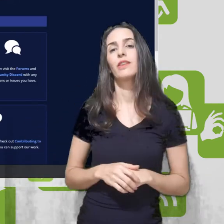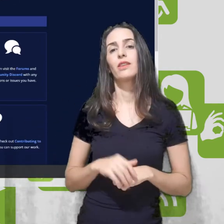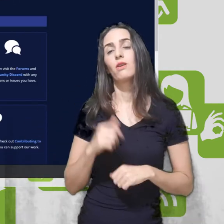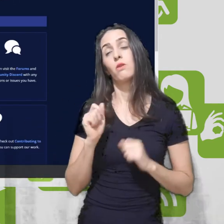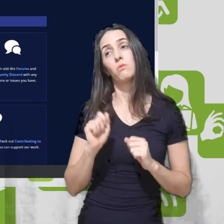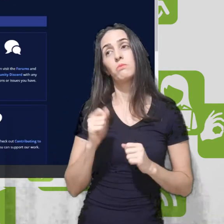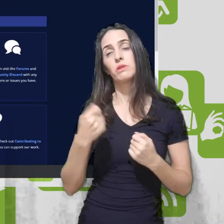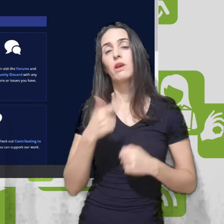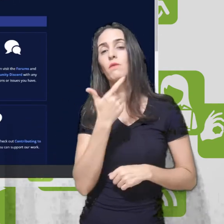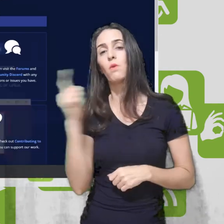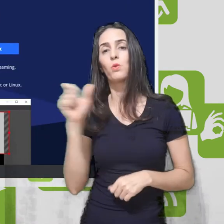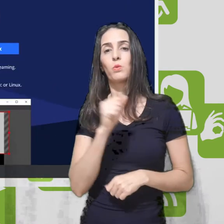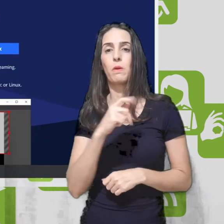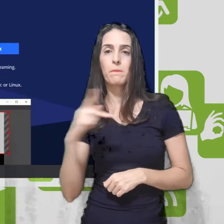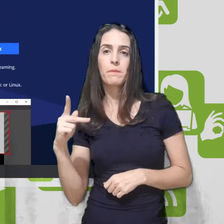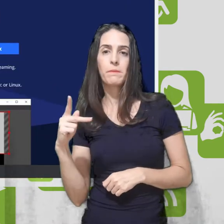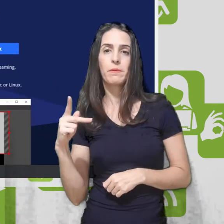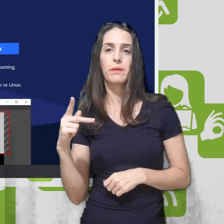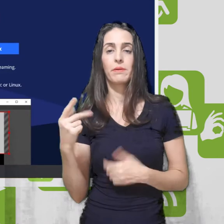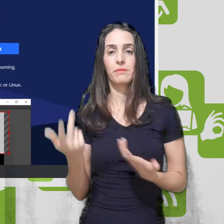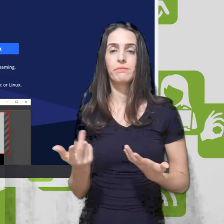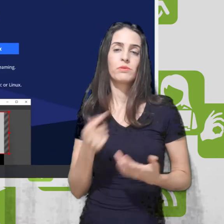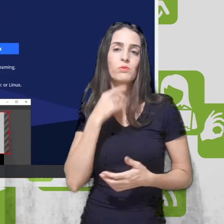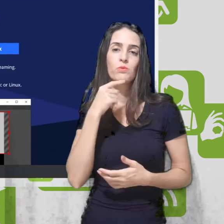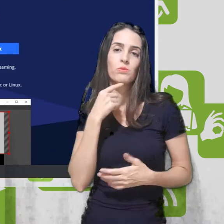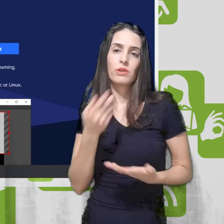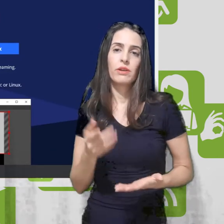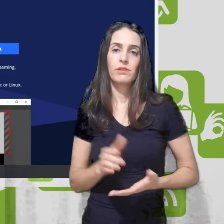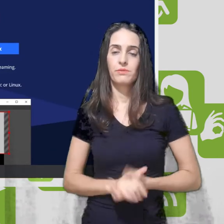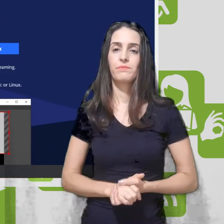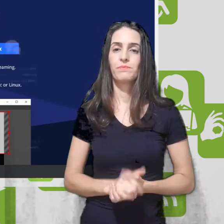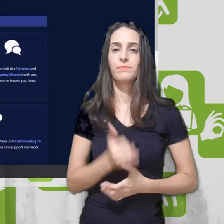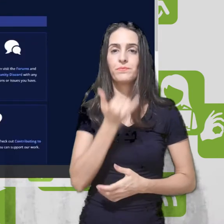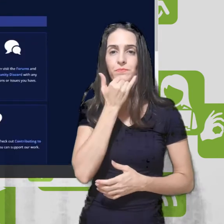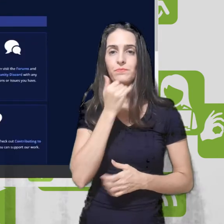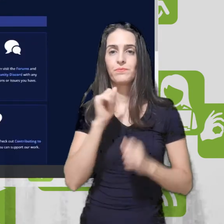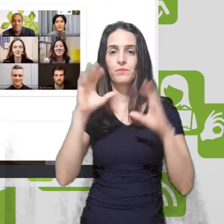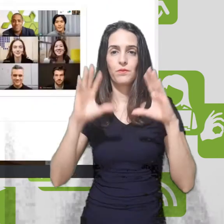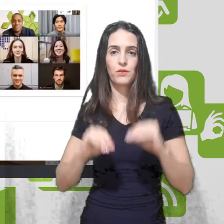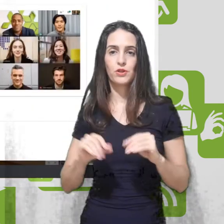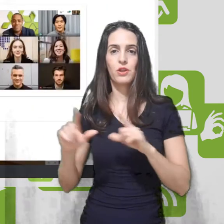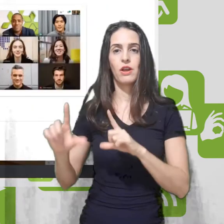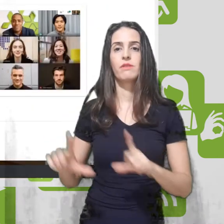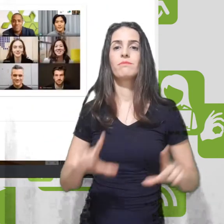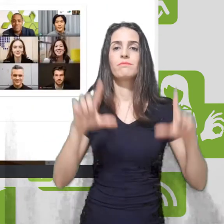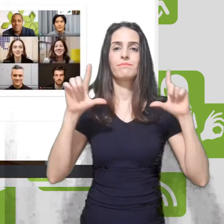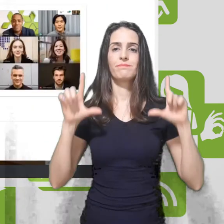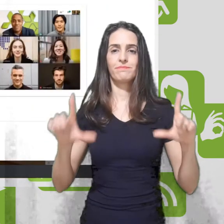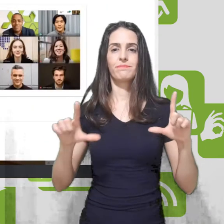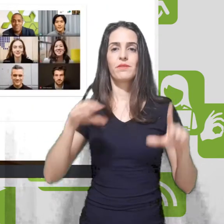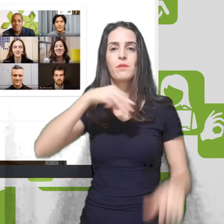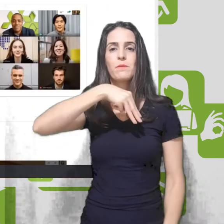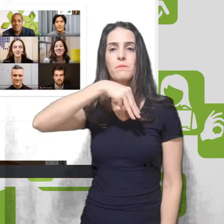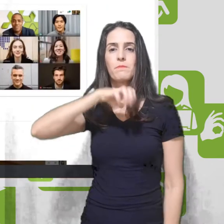capturar a tela enquanto estou instalando. Vou fechar aqui e vamos para a tela do Google Meet.